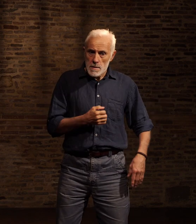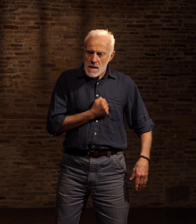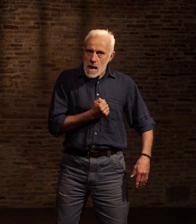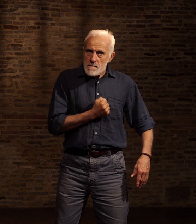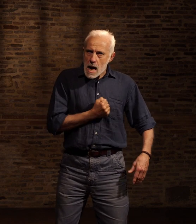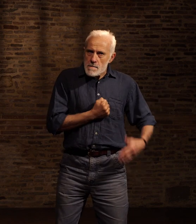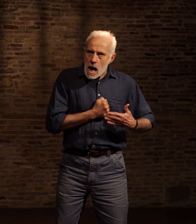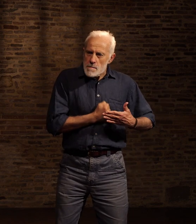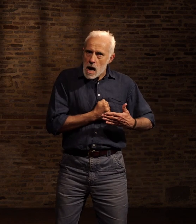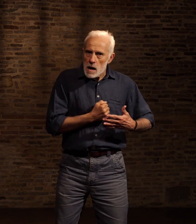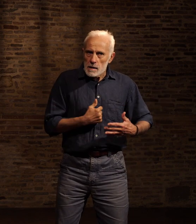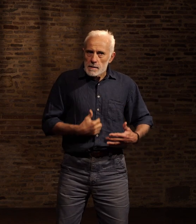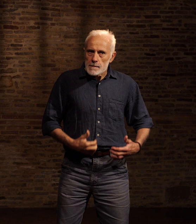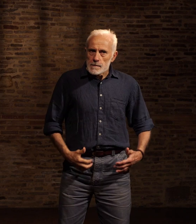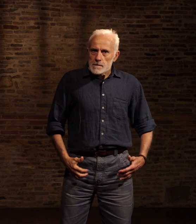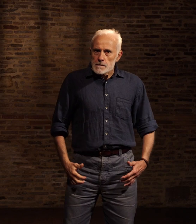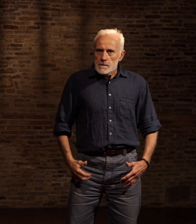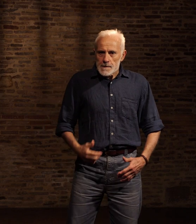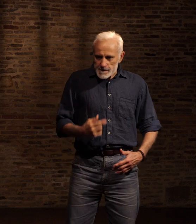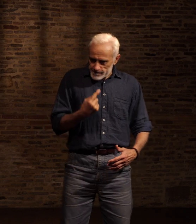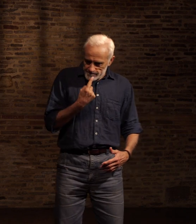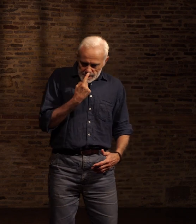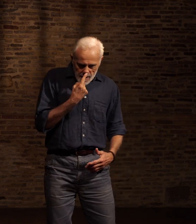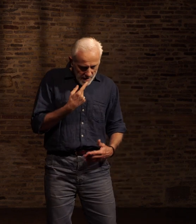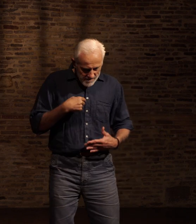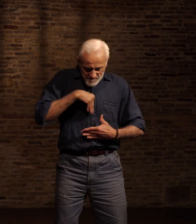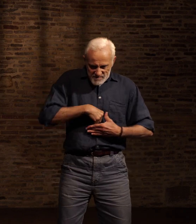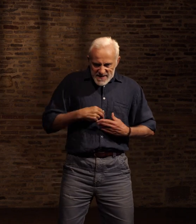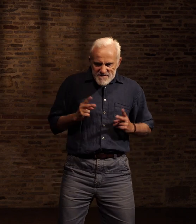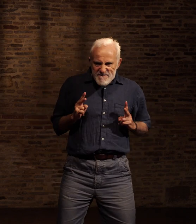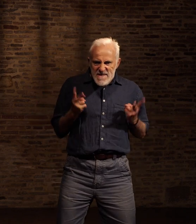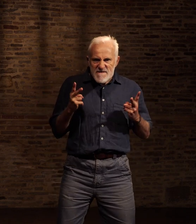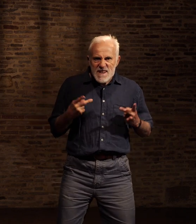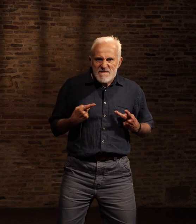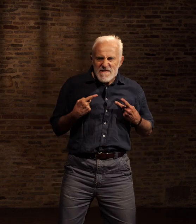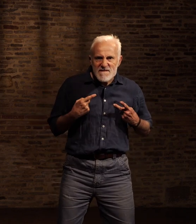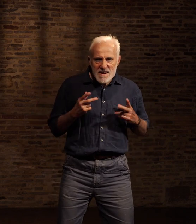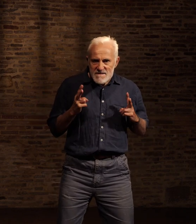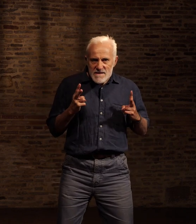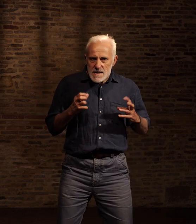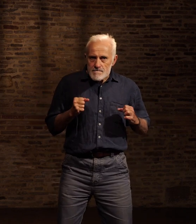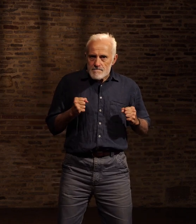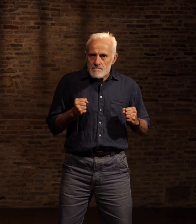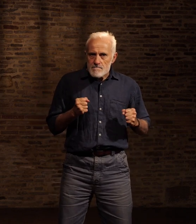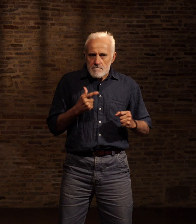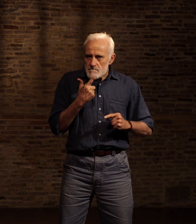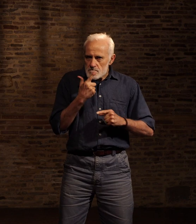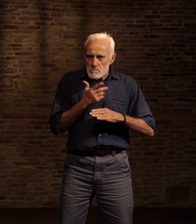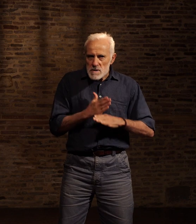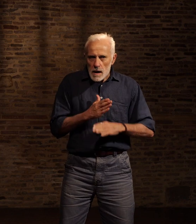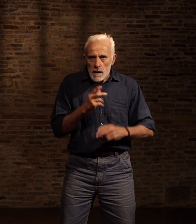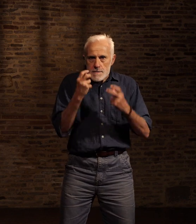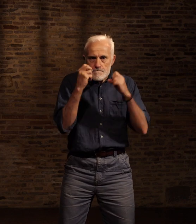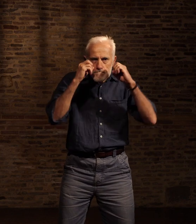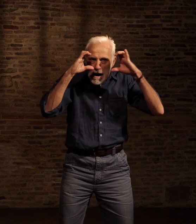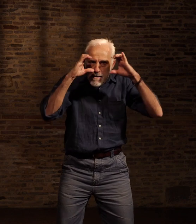Je me sentais grisé et férocement vivant Un déclic se fit dans ma tête alors je vit au plus Rien ne m'échappait comme à chaque